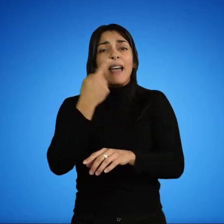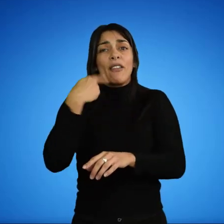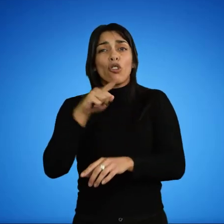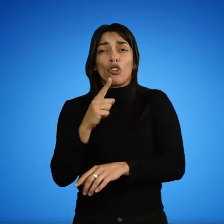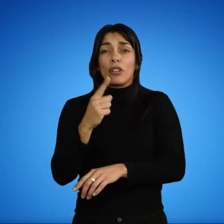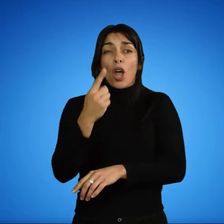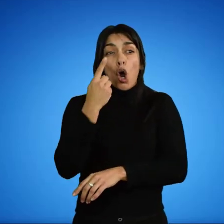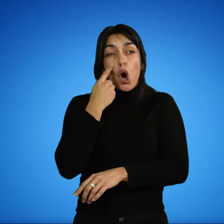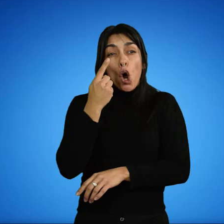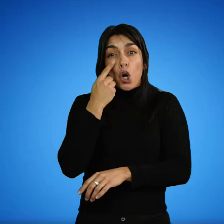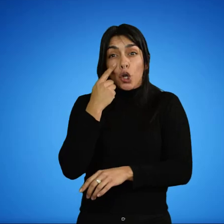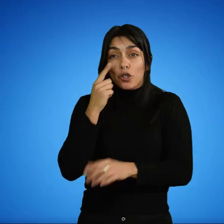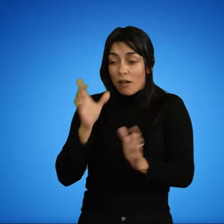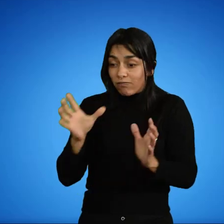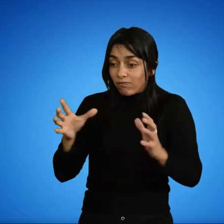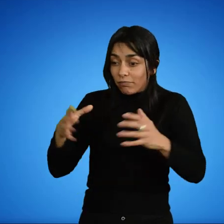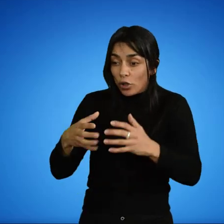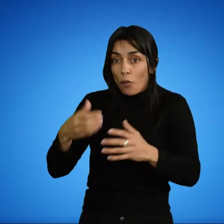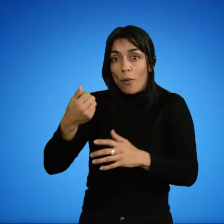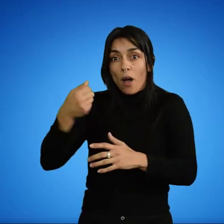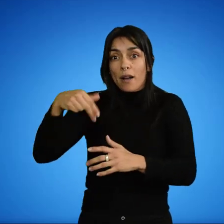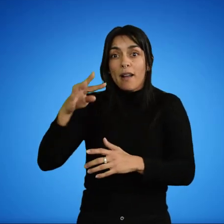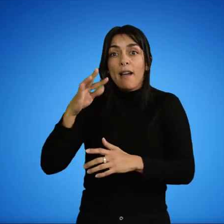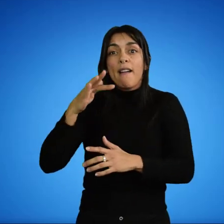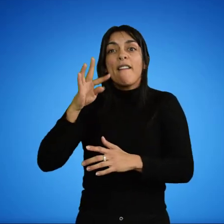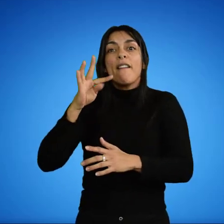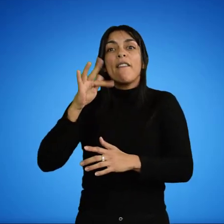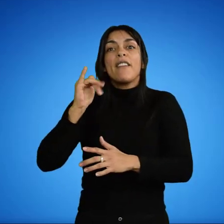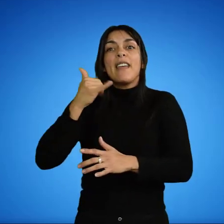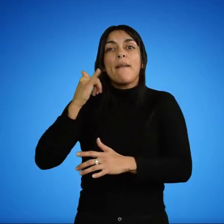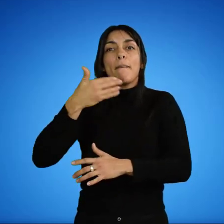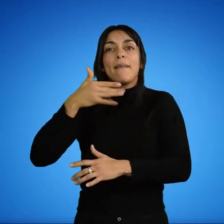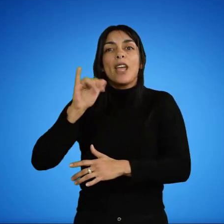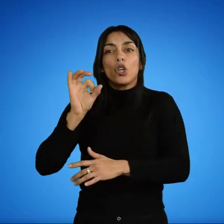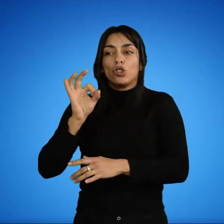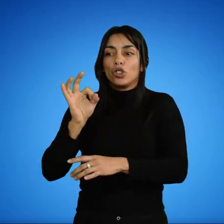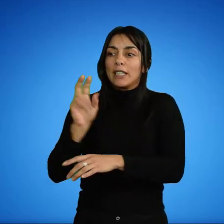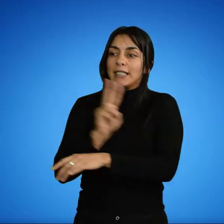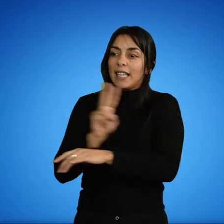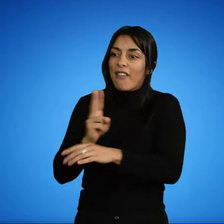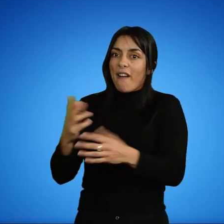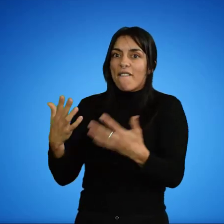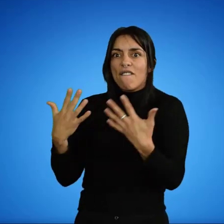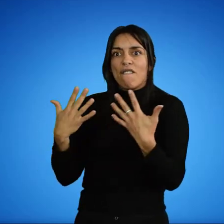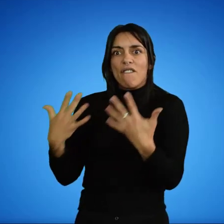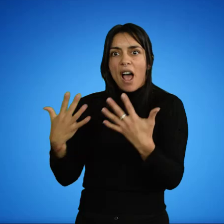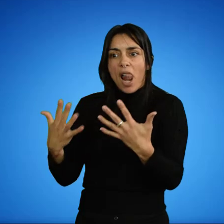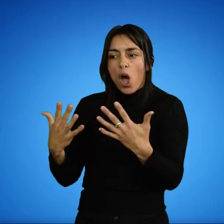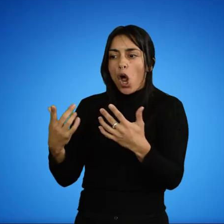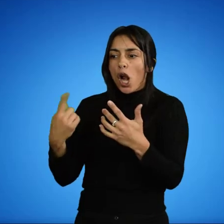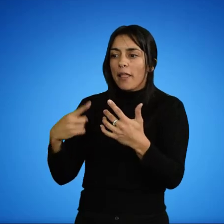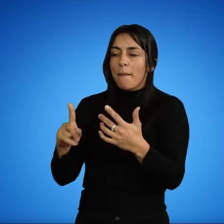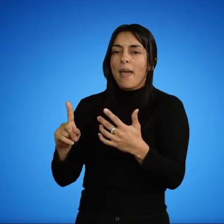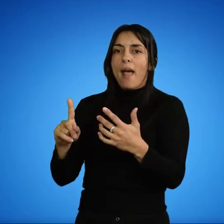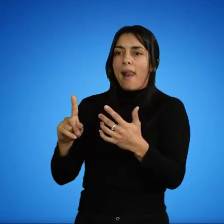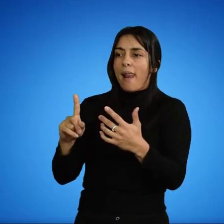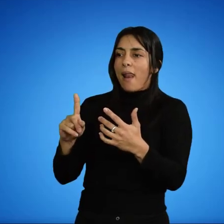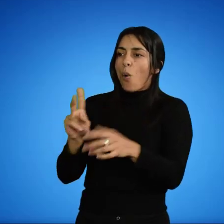Los anfibios nos hacen valorarlos y, a su vez, querer conservarlos y recuperar las poblaciones que se encuentran amenazadas por